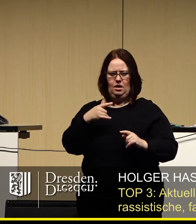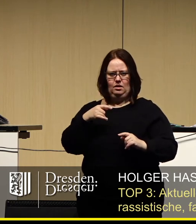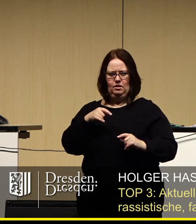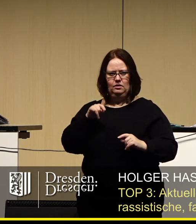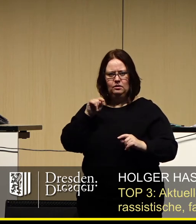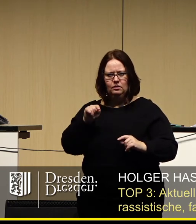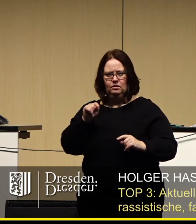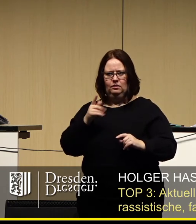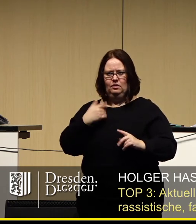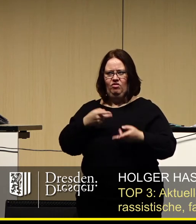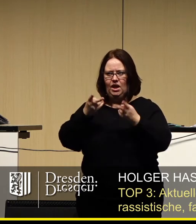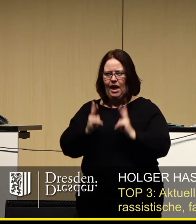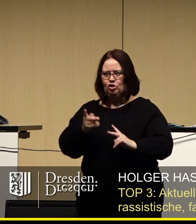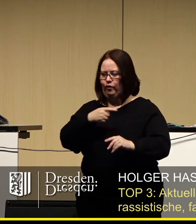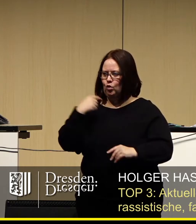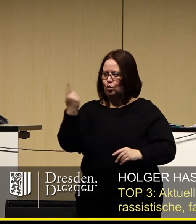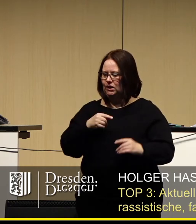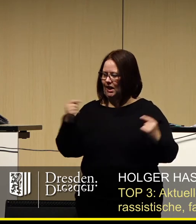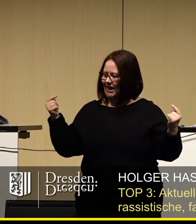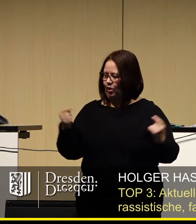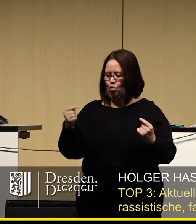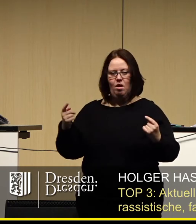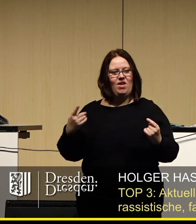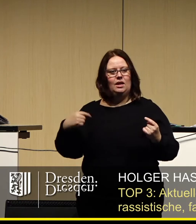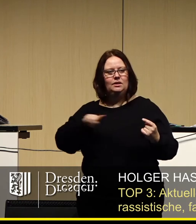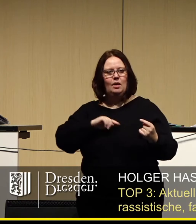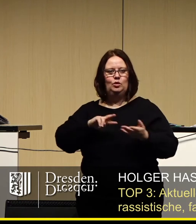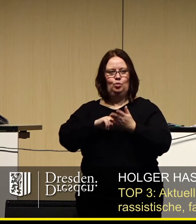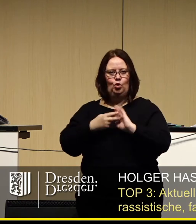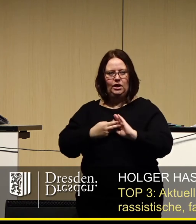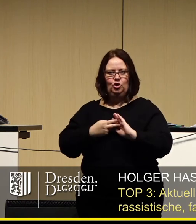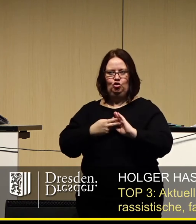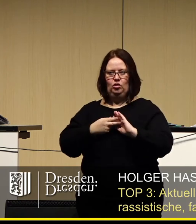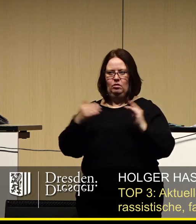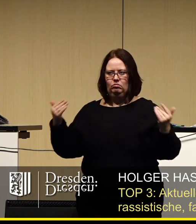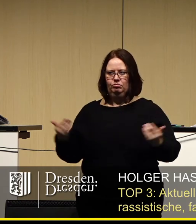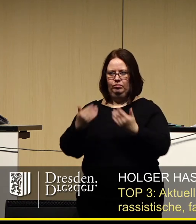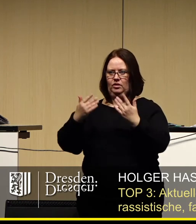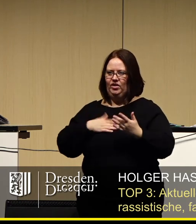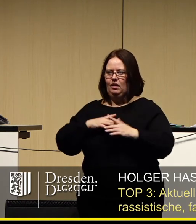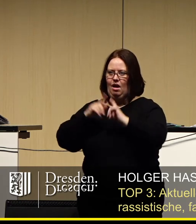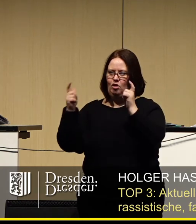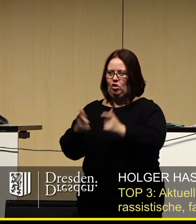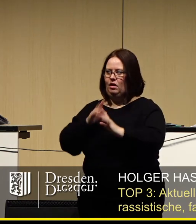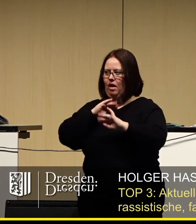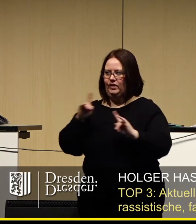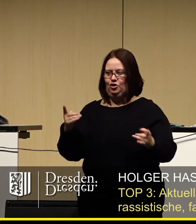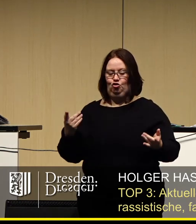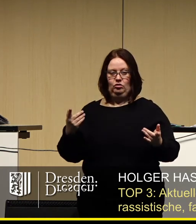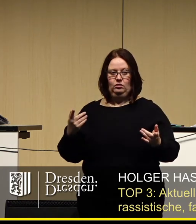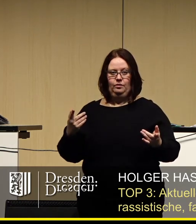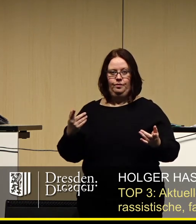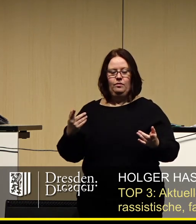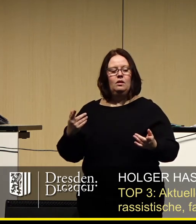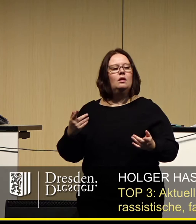dass wir die Rechte unseres Gegenübers, weil es politisch opportun erscheint, beschneiden wollen. Ich